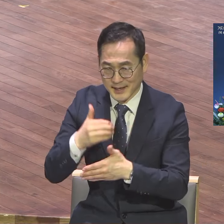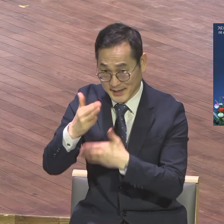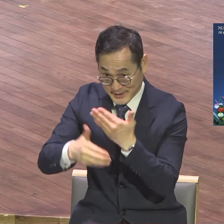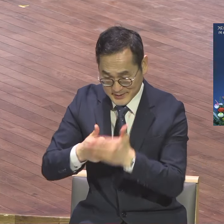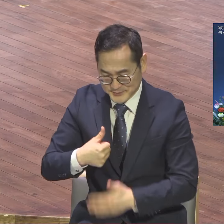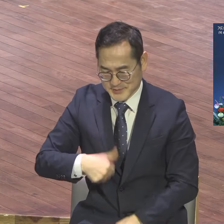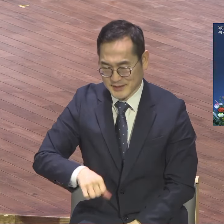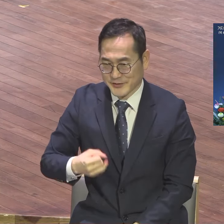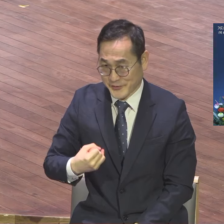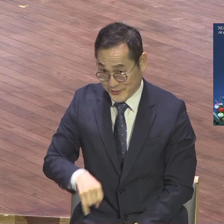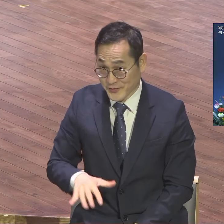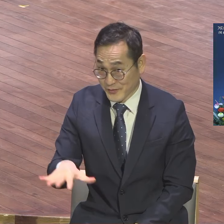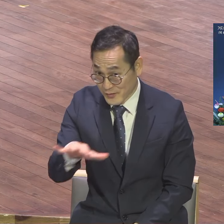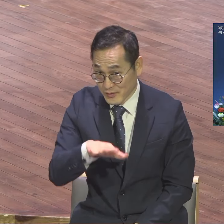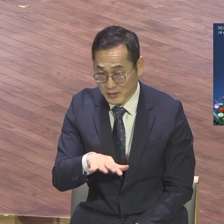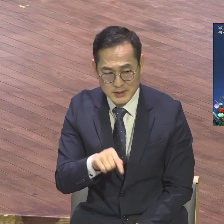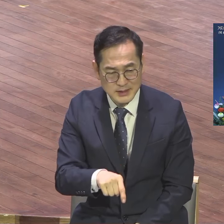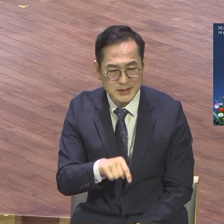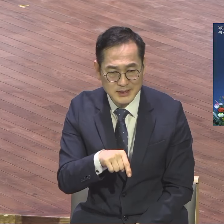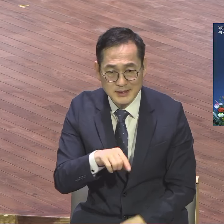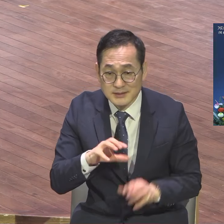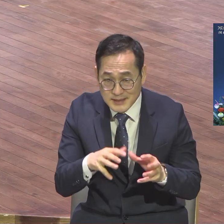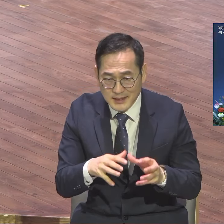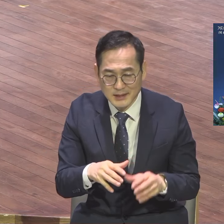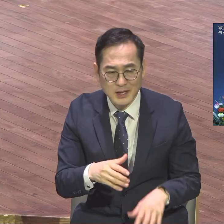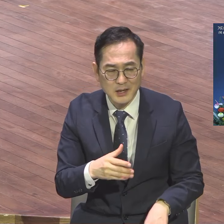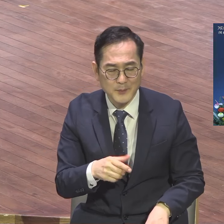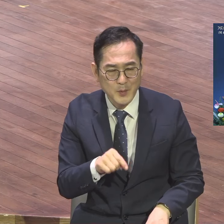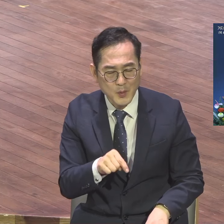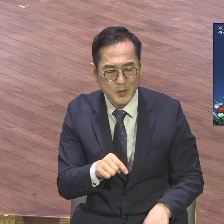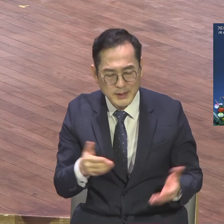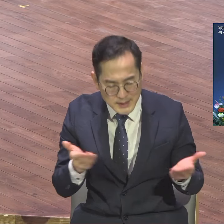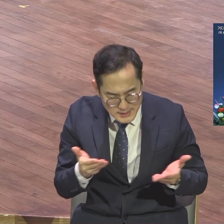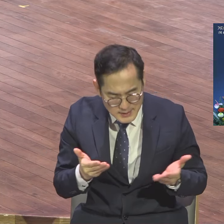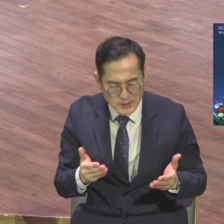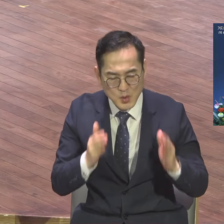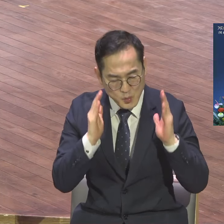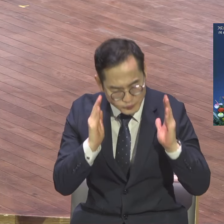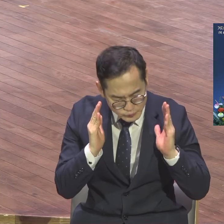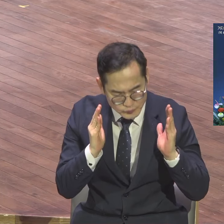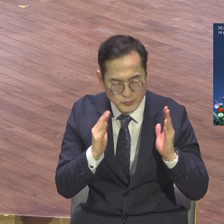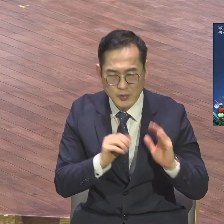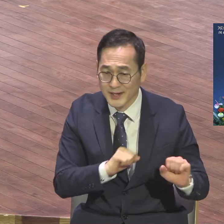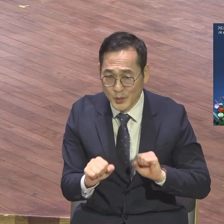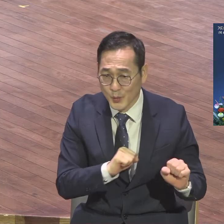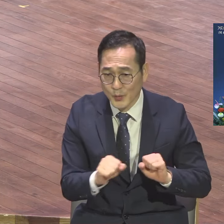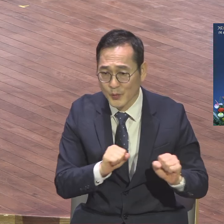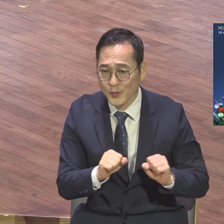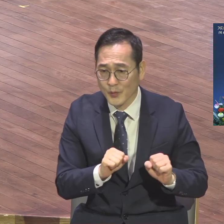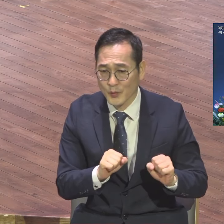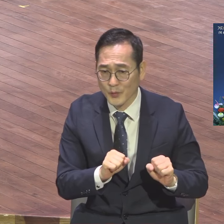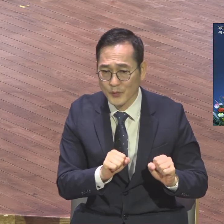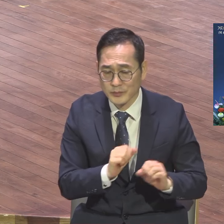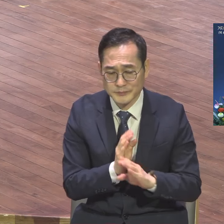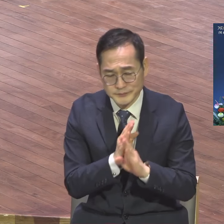사업하고 공부하고 여러가지 일을 하면서 이 땅에 살면서 너희가 해야 될 미션